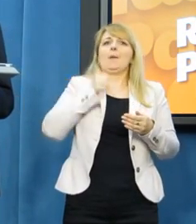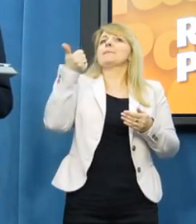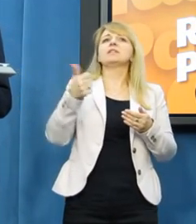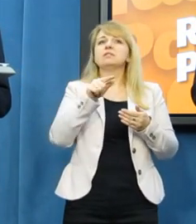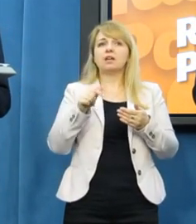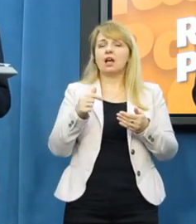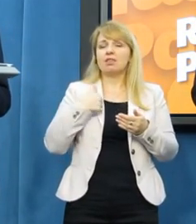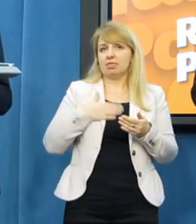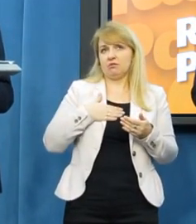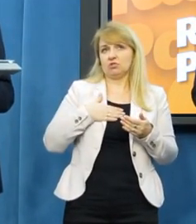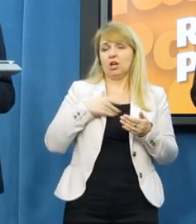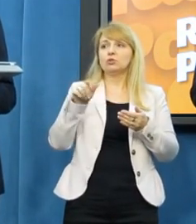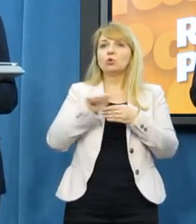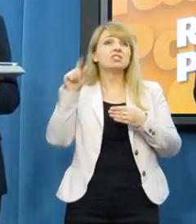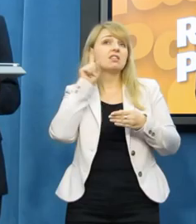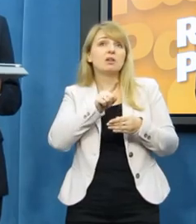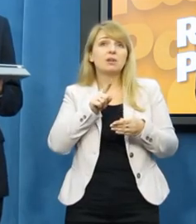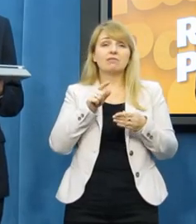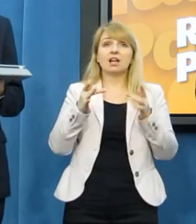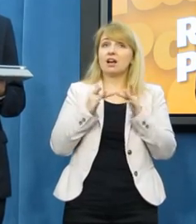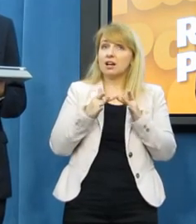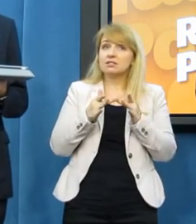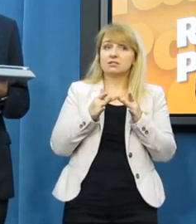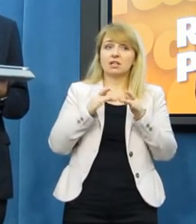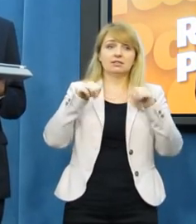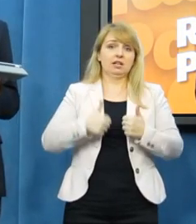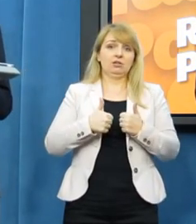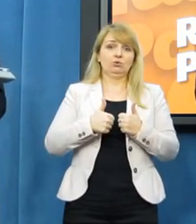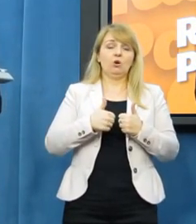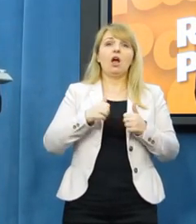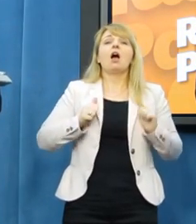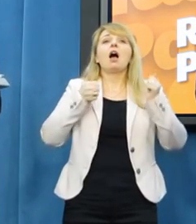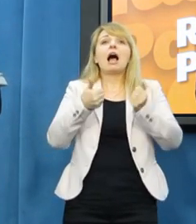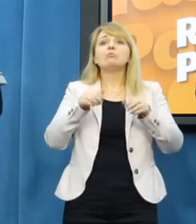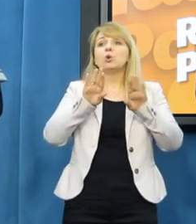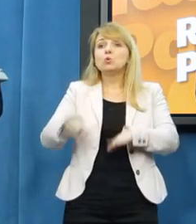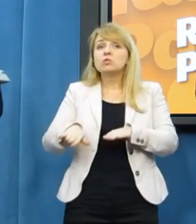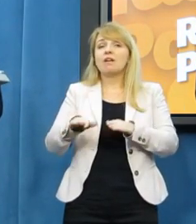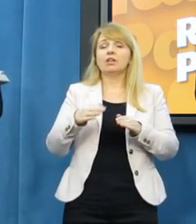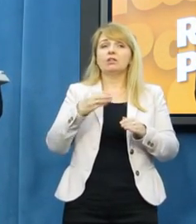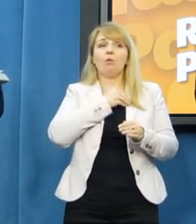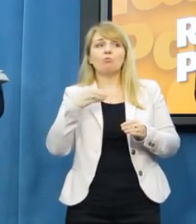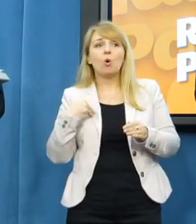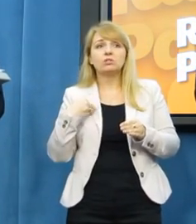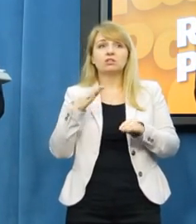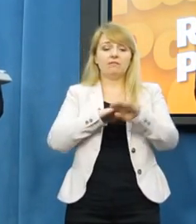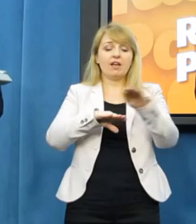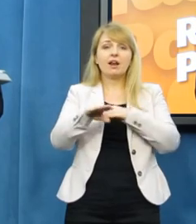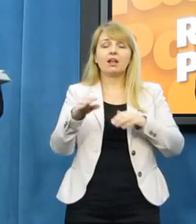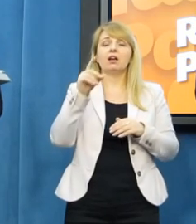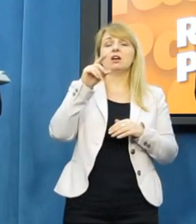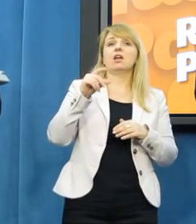To jest po prostu rzeczywiście pewna racja stanu. Pozostawienie Polski w rękach Donalda Tuska i jego ekipy